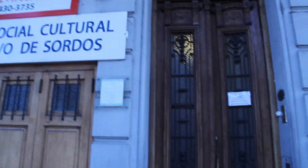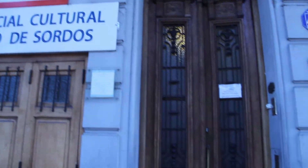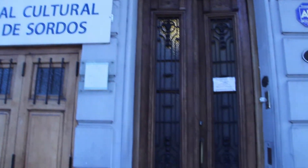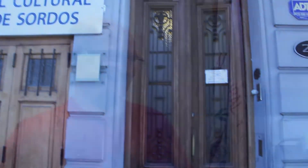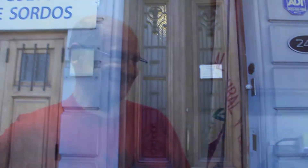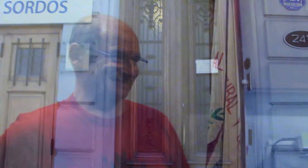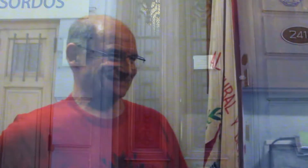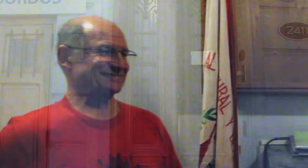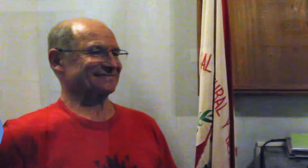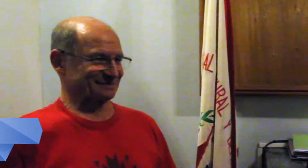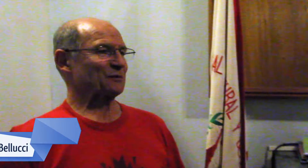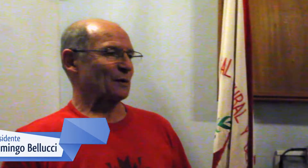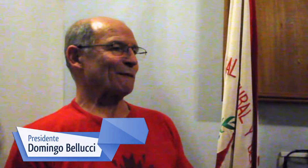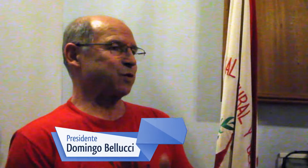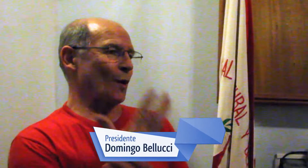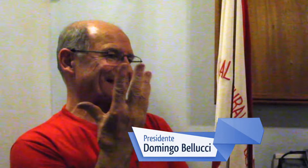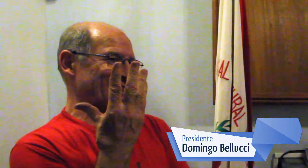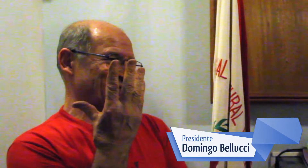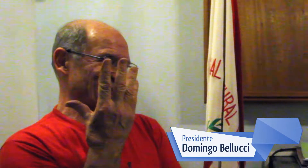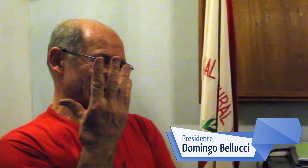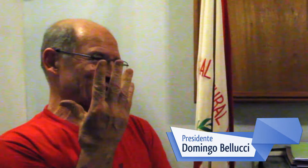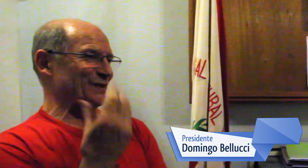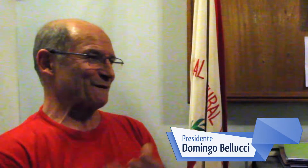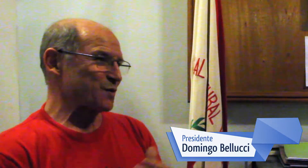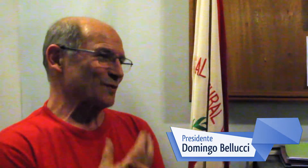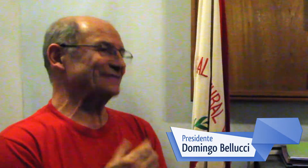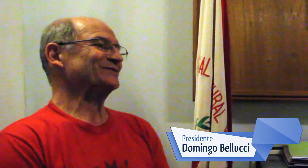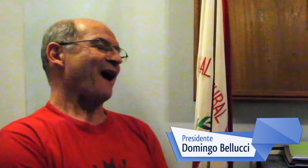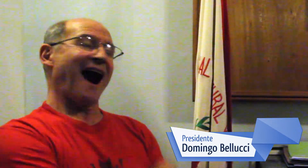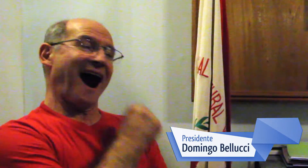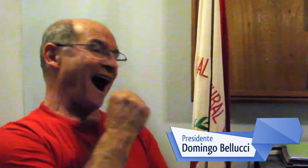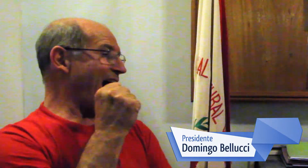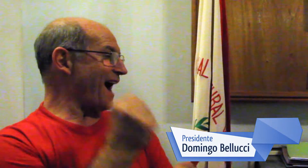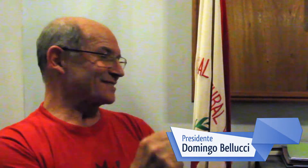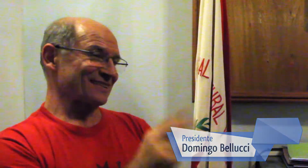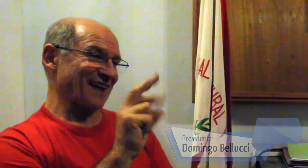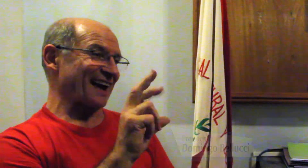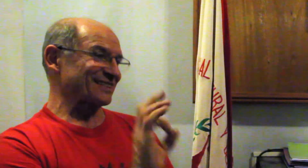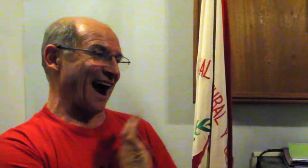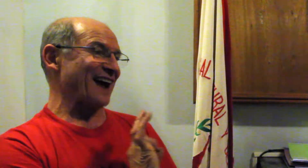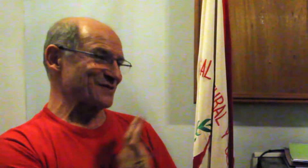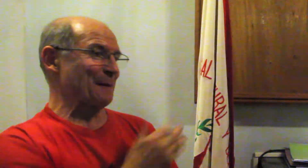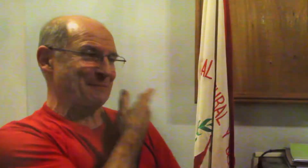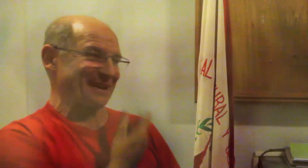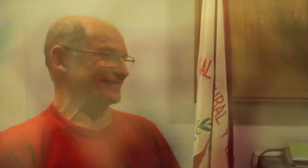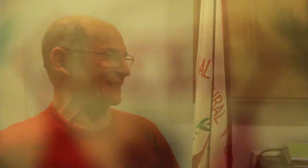El el presidente del Círculo de Sordos, el fundador de la institución y continúo como